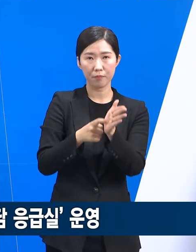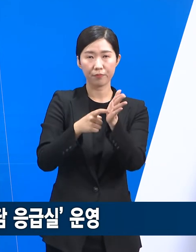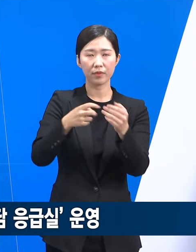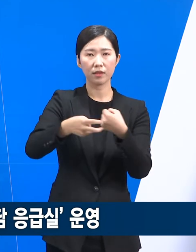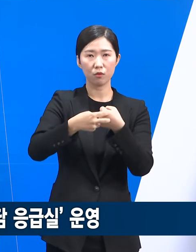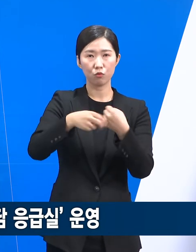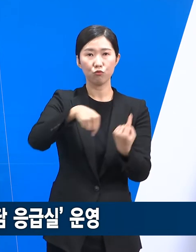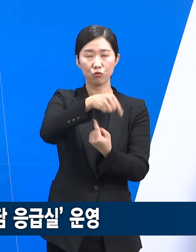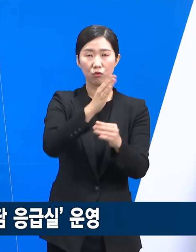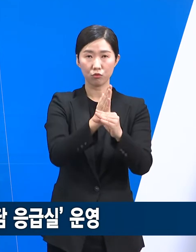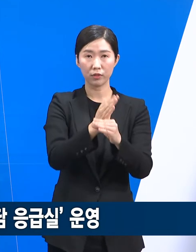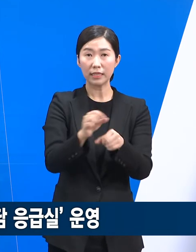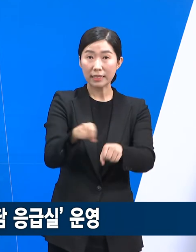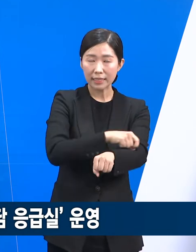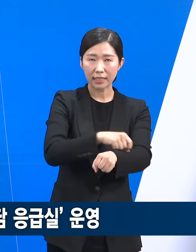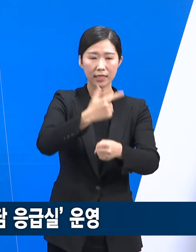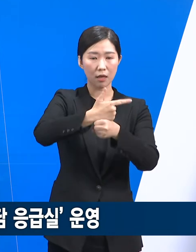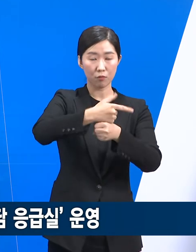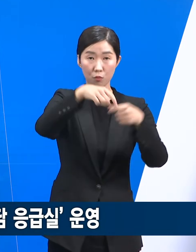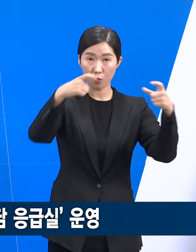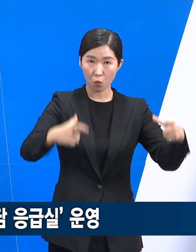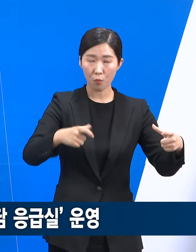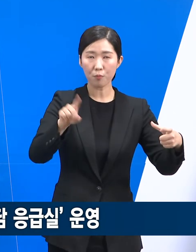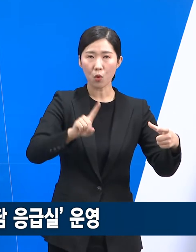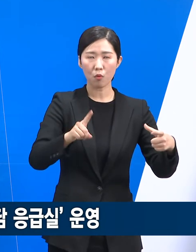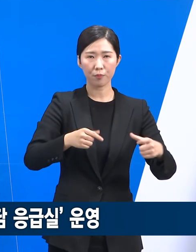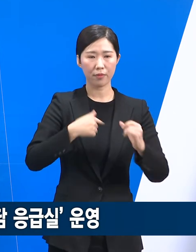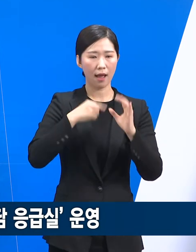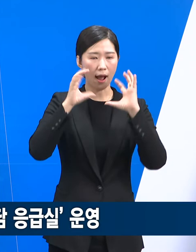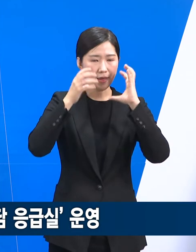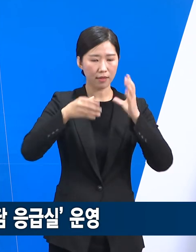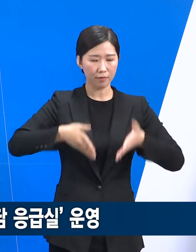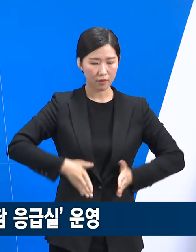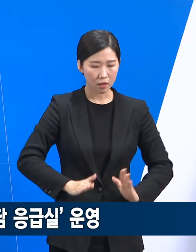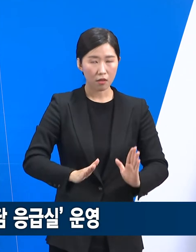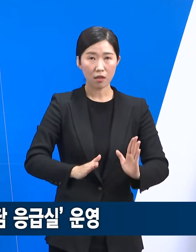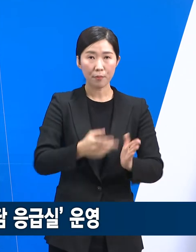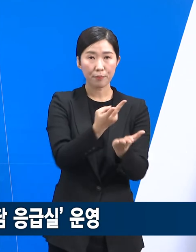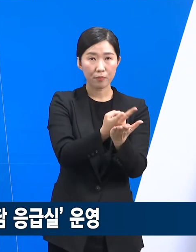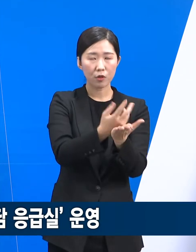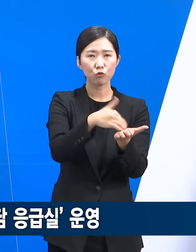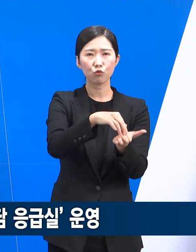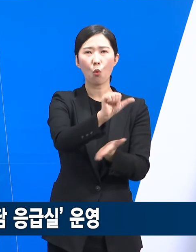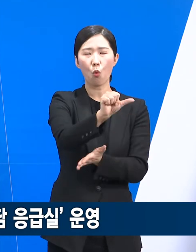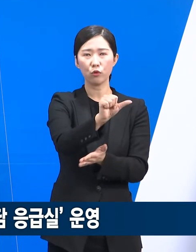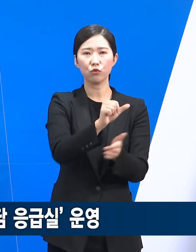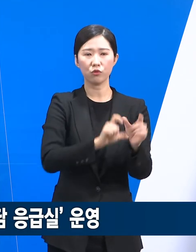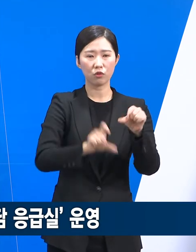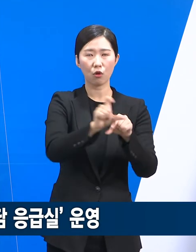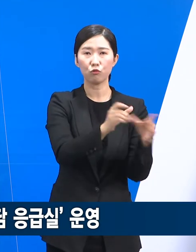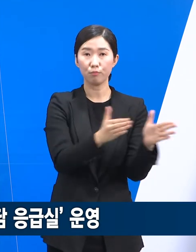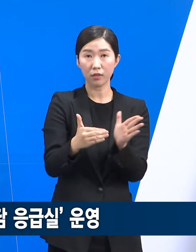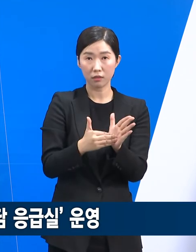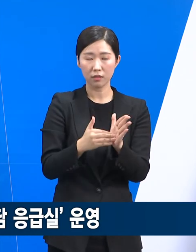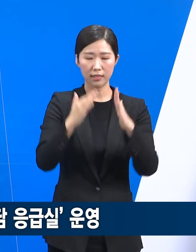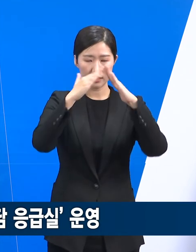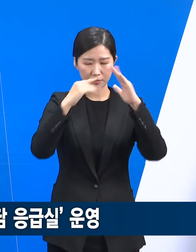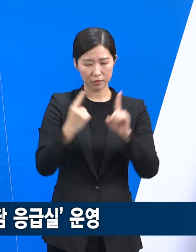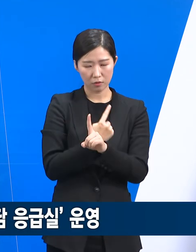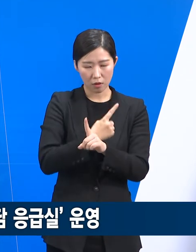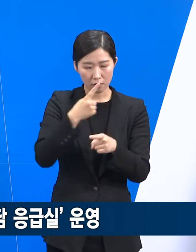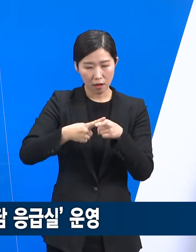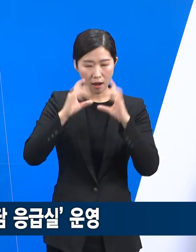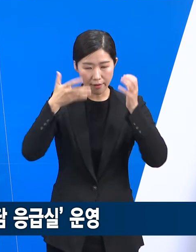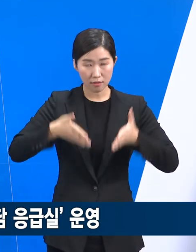남양주환양병원은 분만 병상 5개를 추가 확보해서 재택치료 중 언급분만 환자를 안정적으로